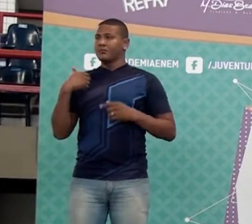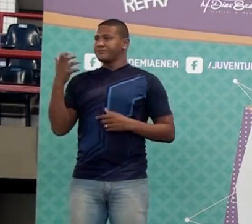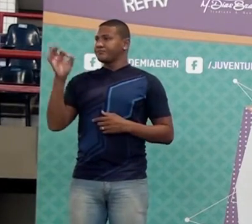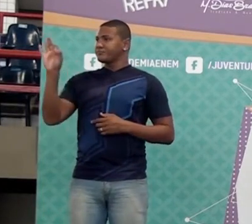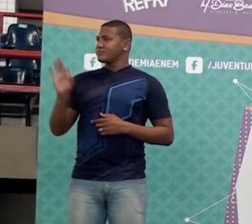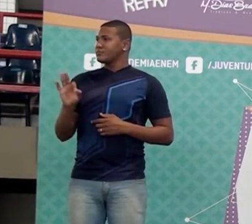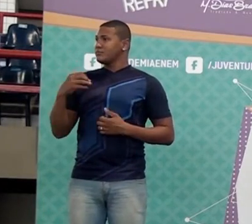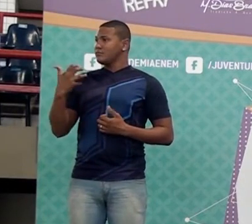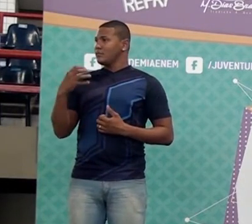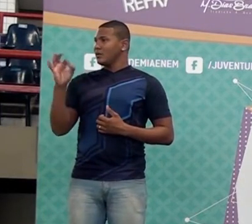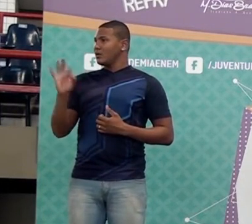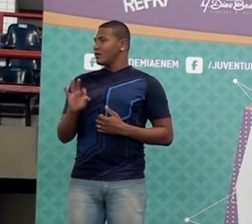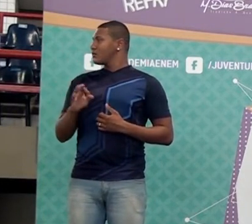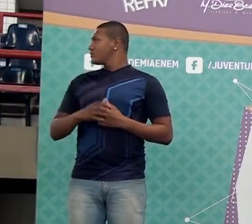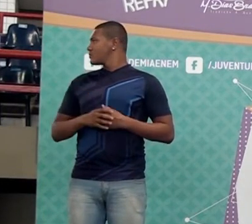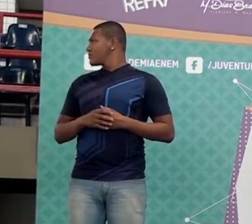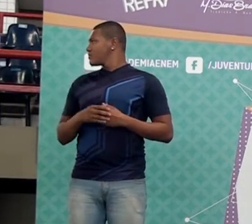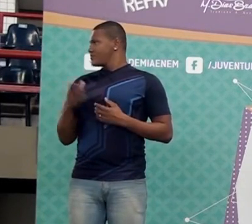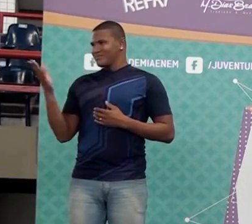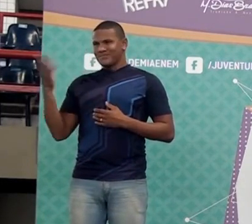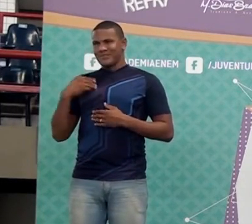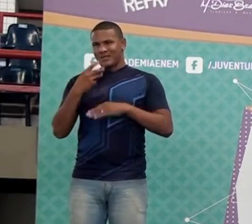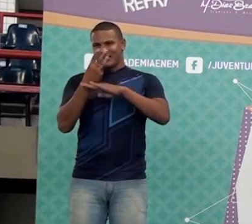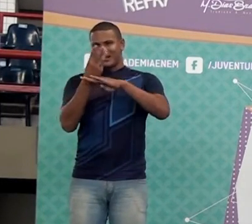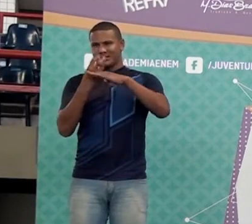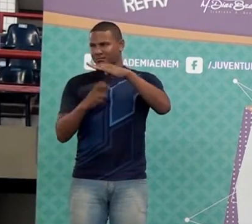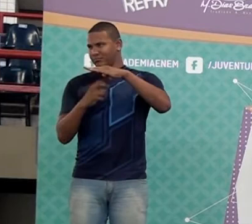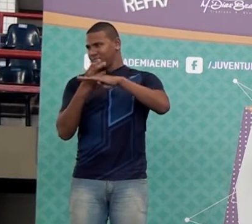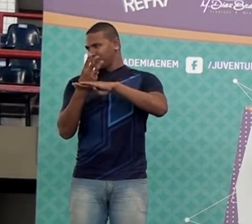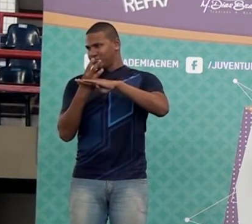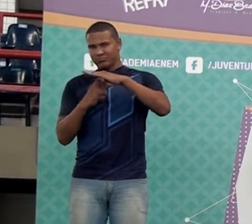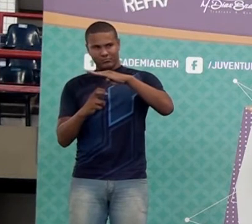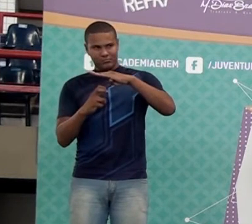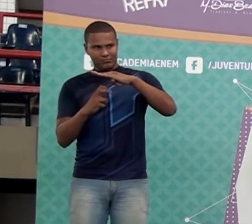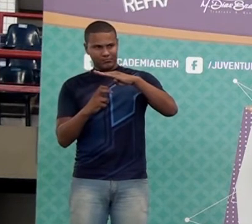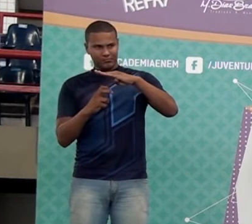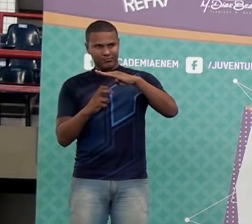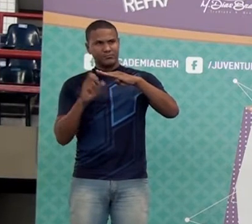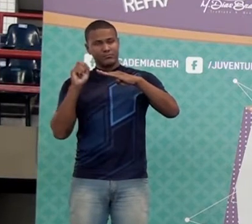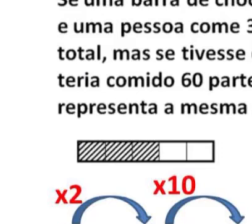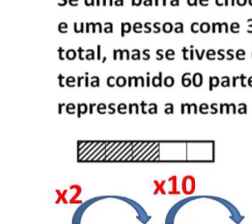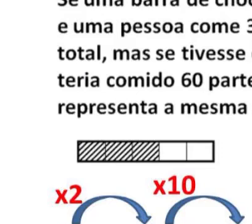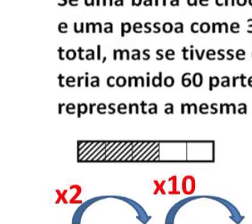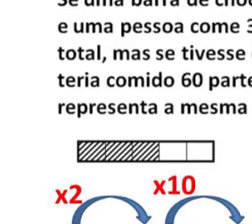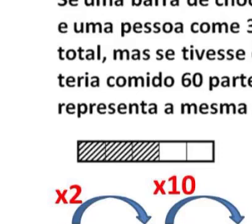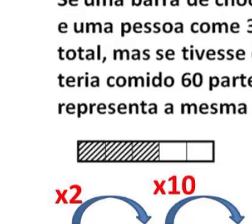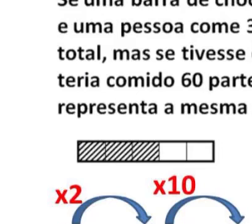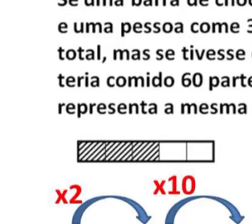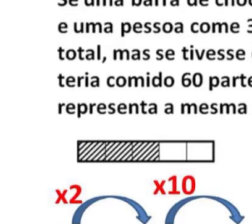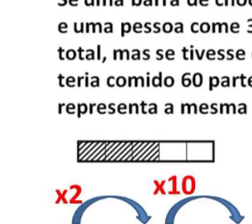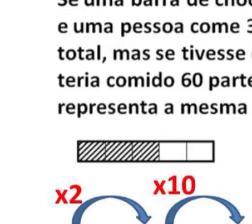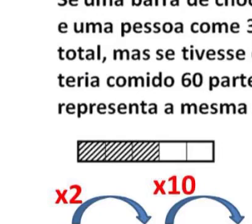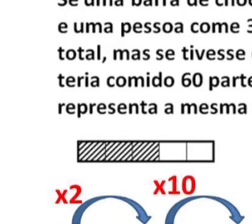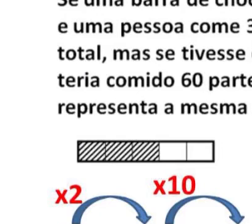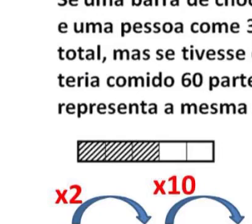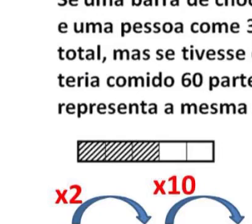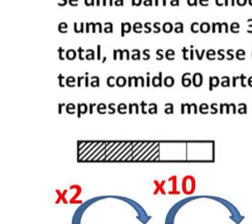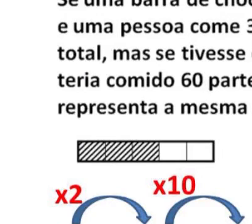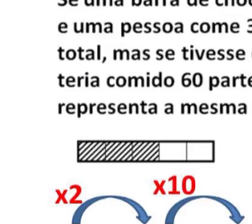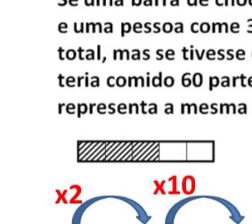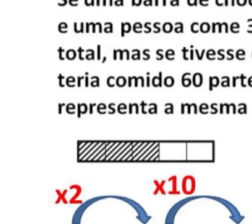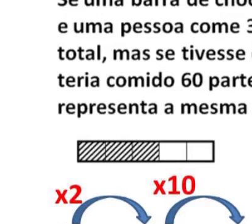quadro aí. Três quintos é uma fração, né? Três quintos. Se eu quiser dar essa resposta em porcentagem, eu tenho que fazer o